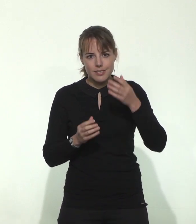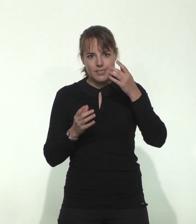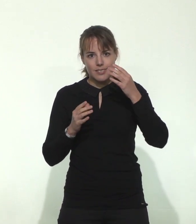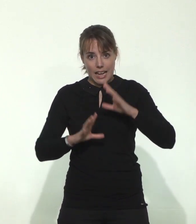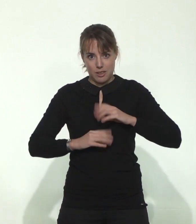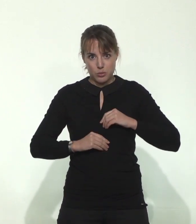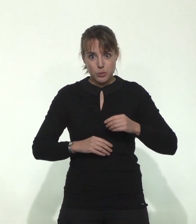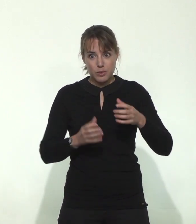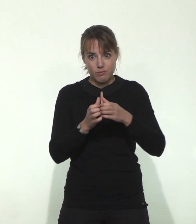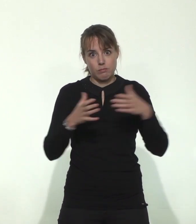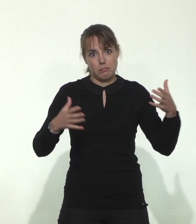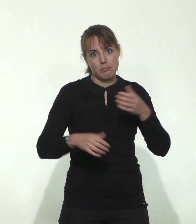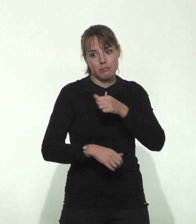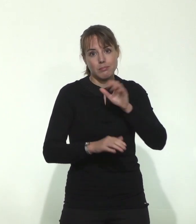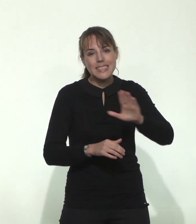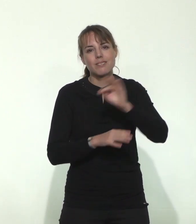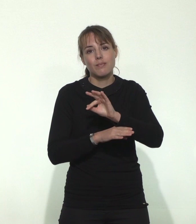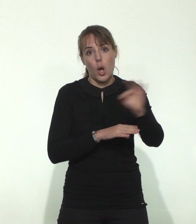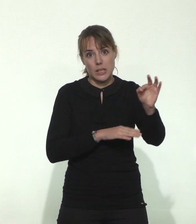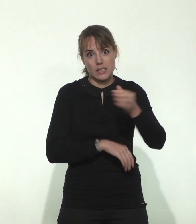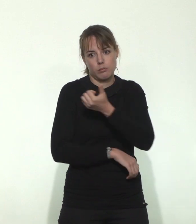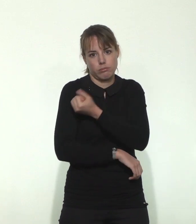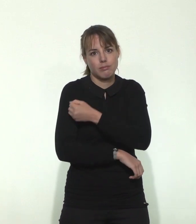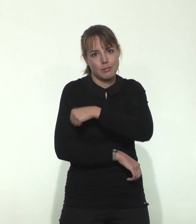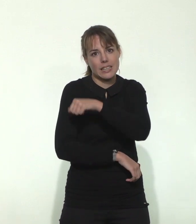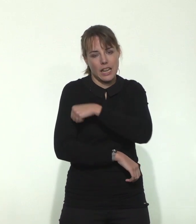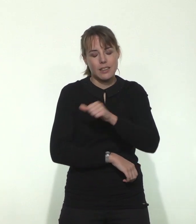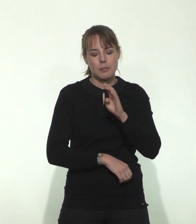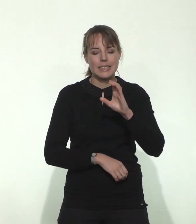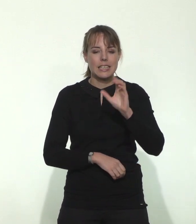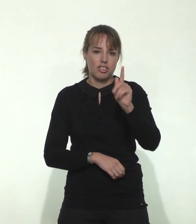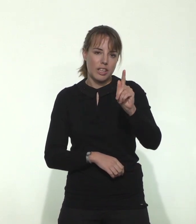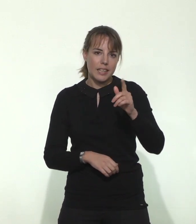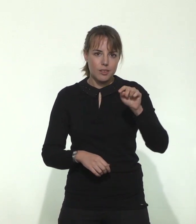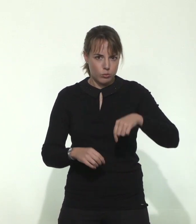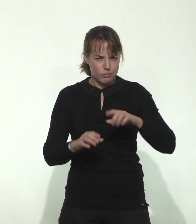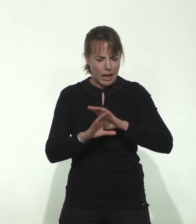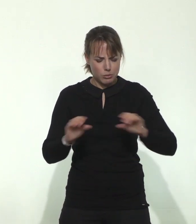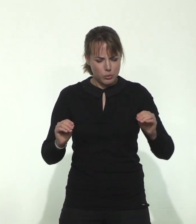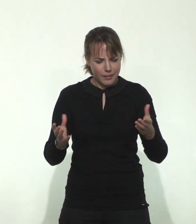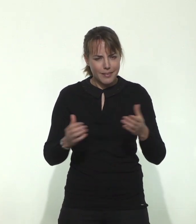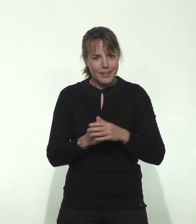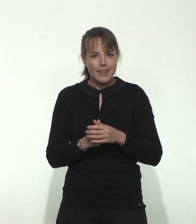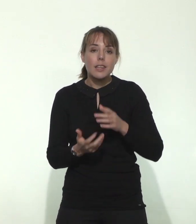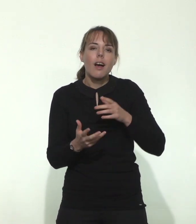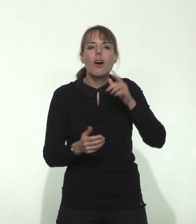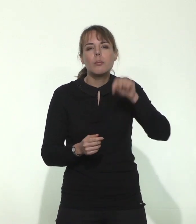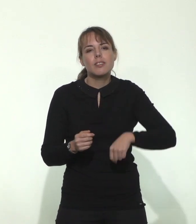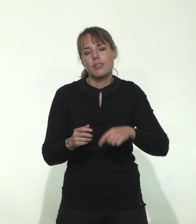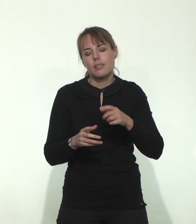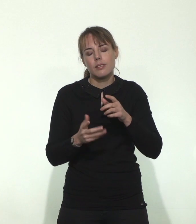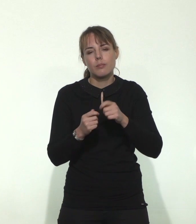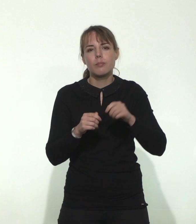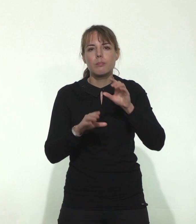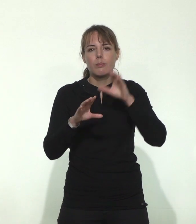BCG c'est une spécificité française et en plus vous savez que le vaccin est obligatoire pour les professionnels de santé donc les professionnels de santé en France